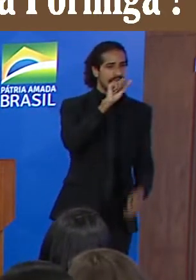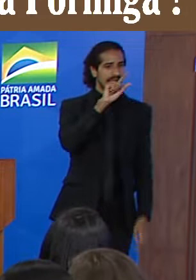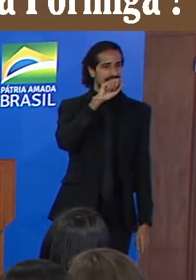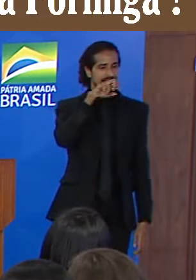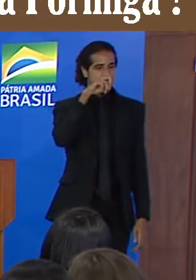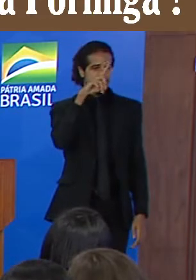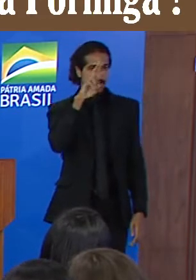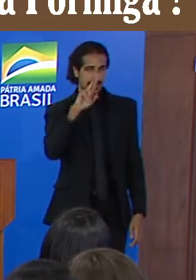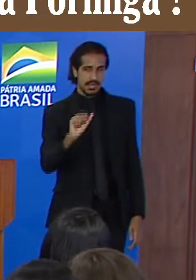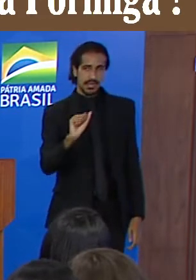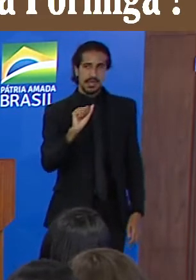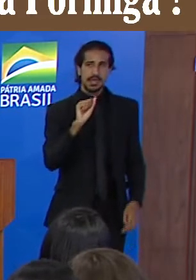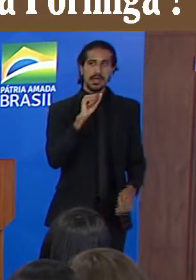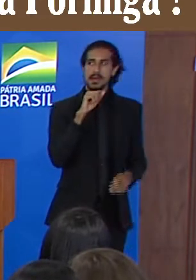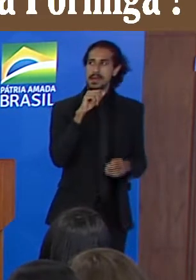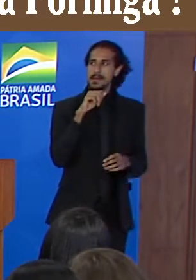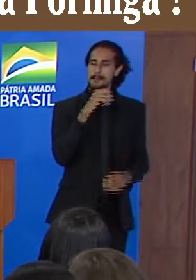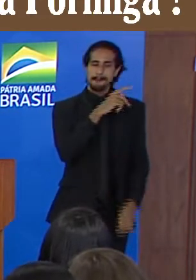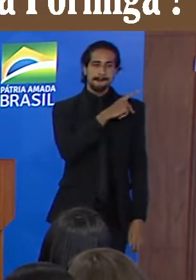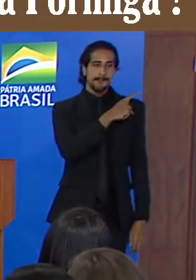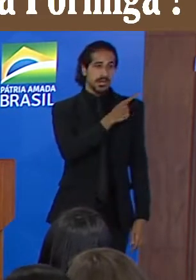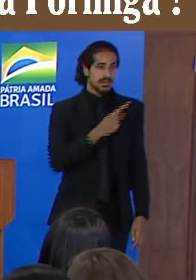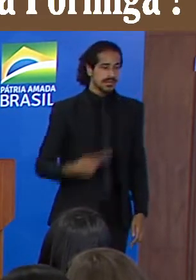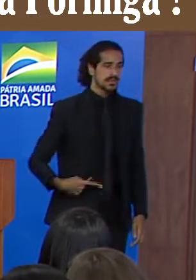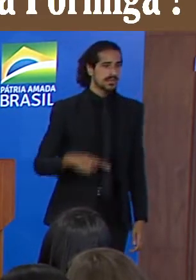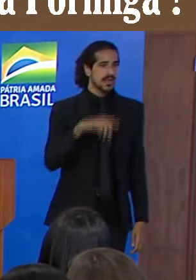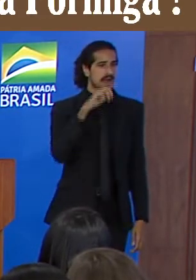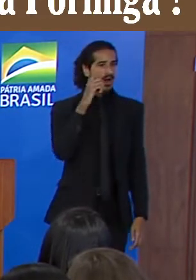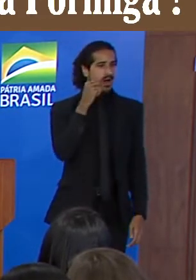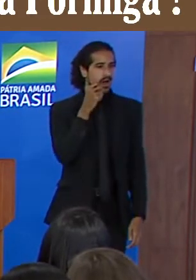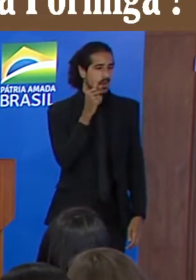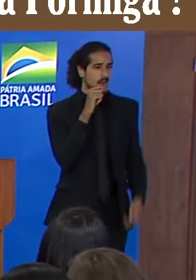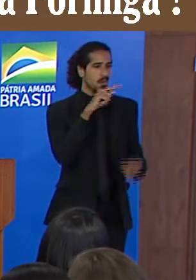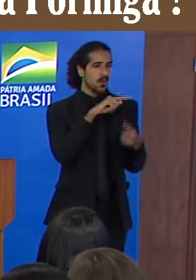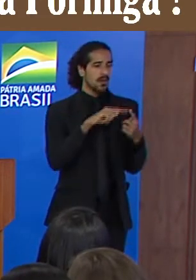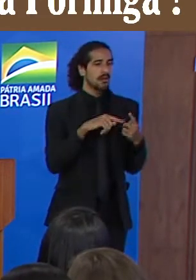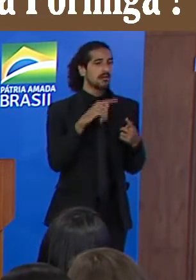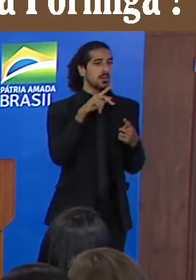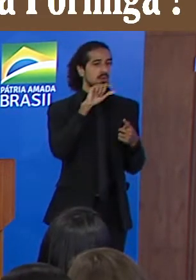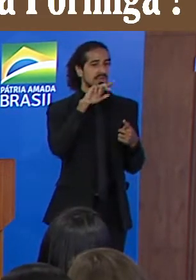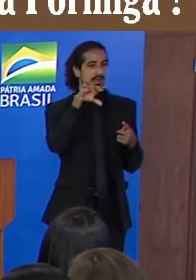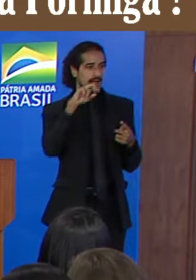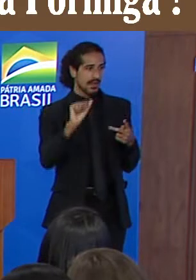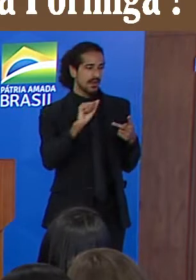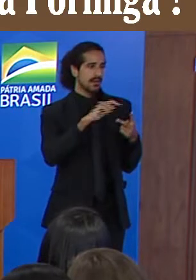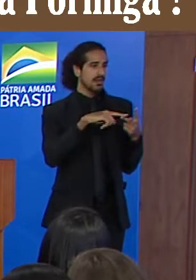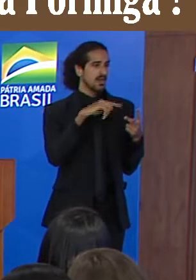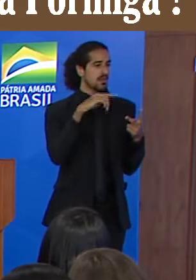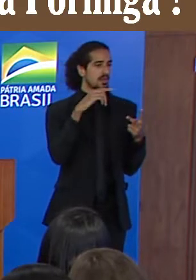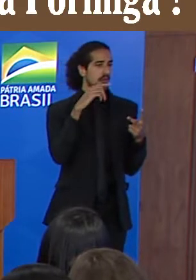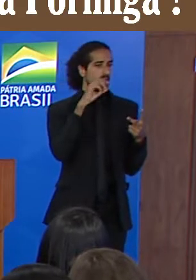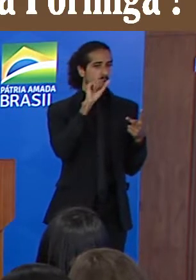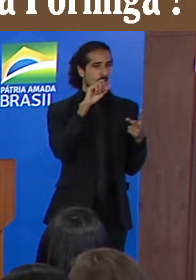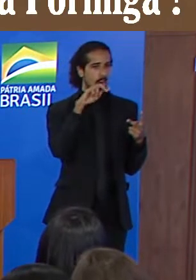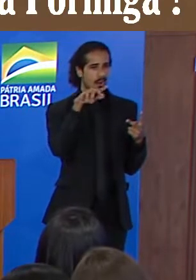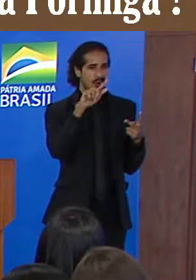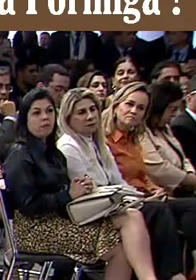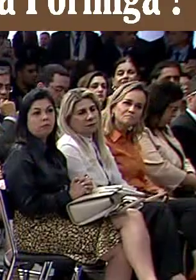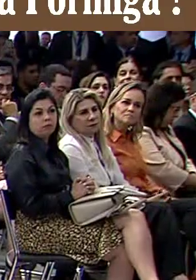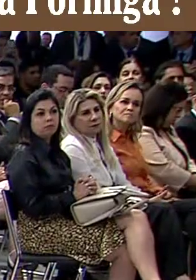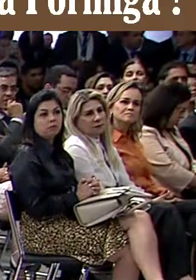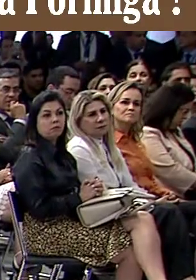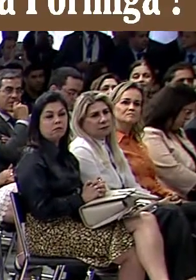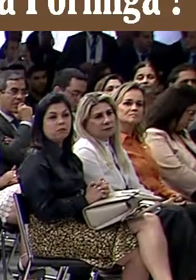presidente da FAEAL em Jalagoas Luciana Arraiaz, presidente da ONG de Fortaleza senhores e